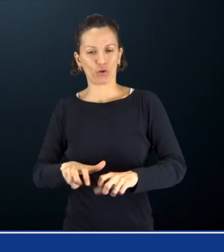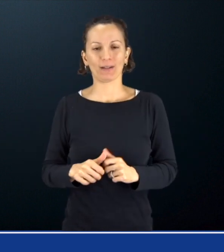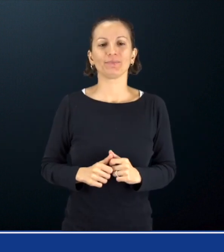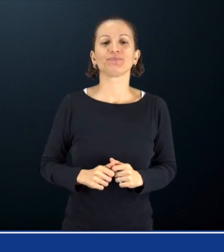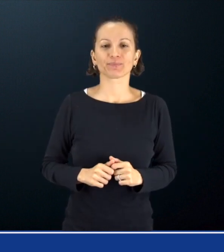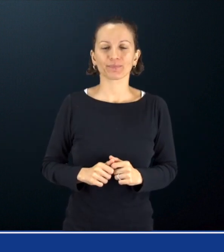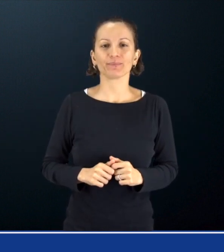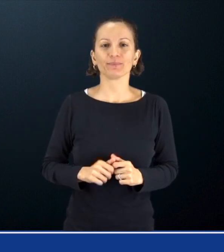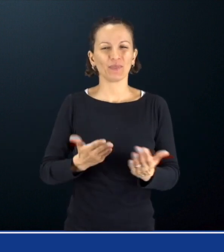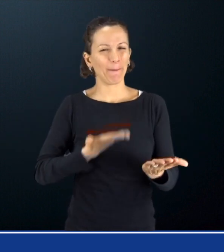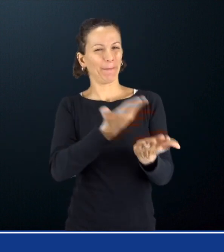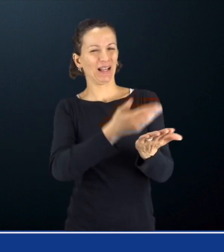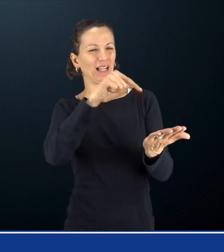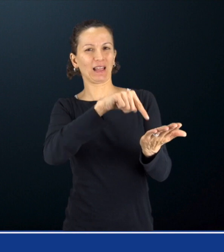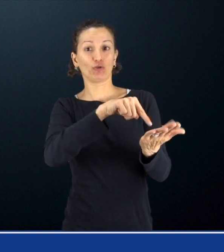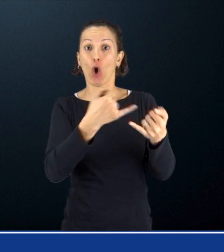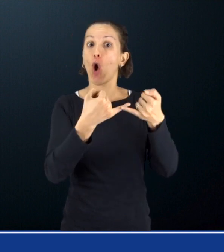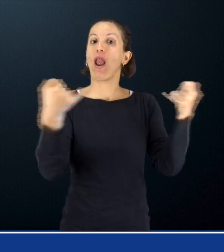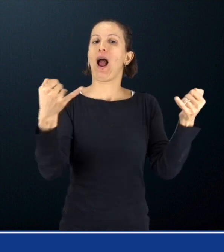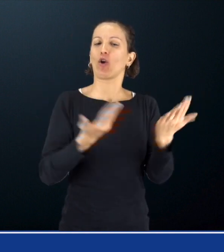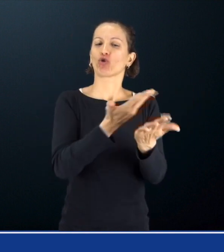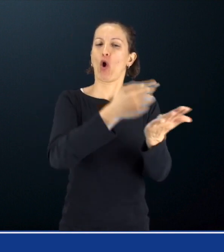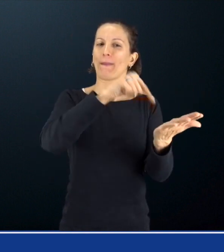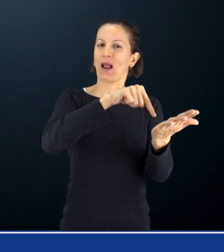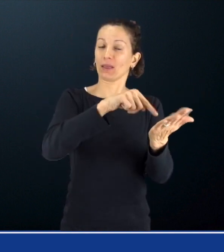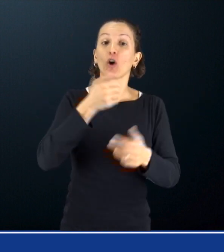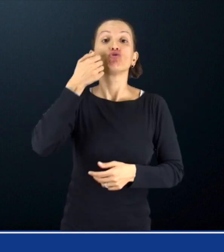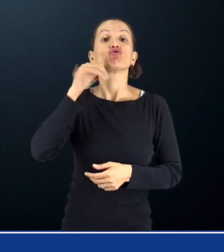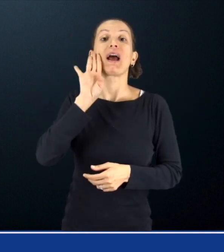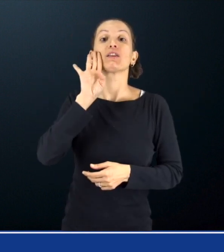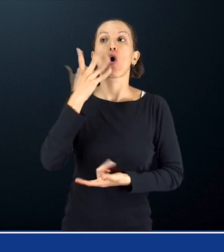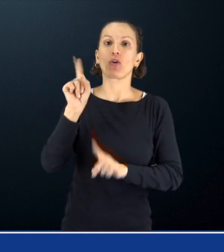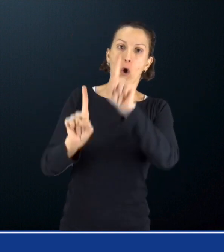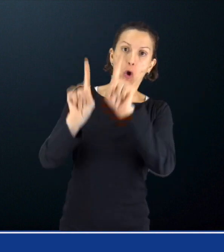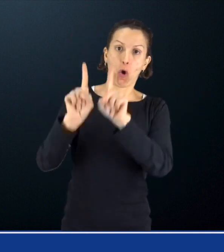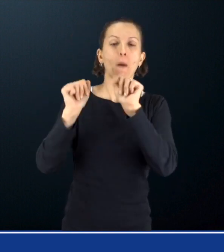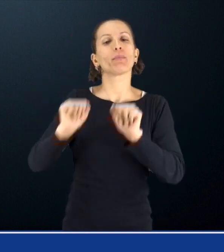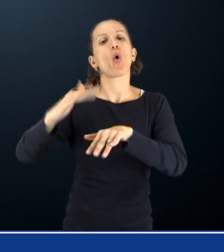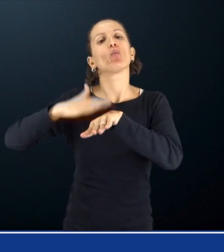Per la presentazione online della domanda, il genitore può utilizzare le credenziali del minore